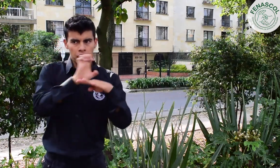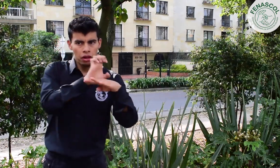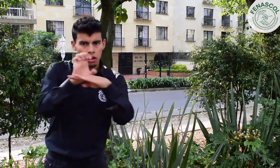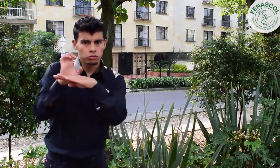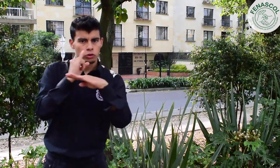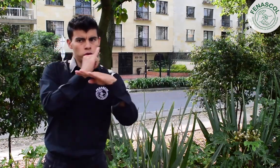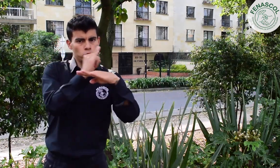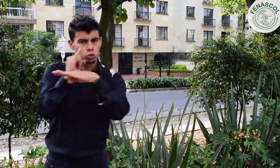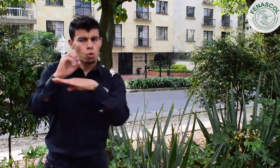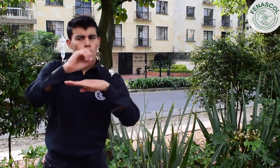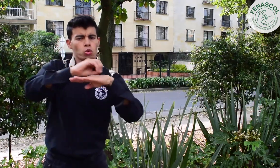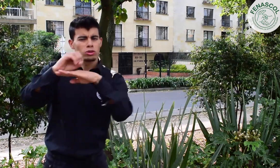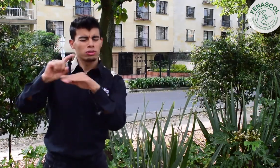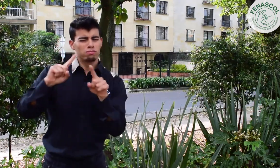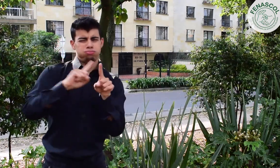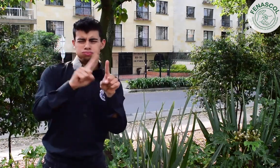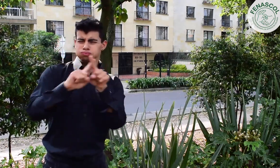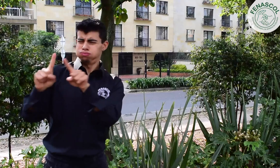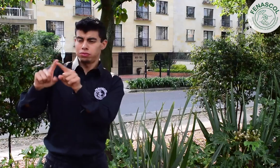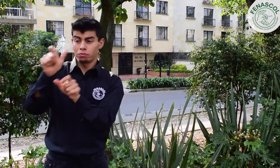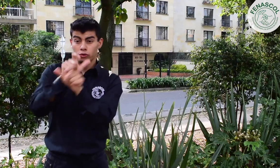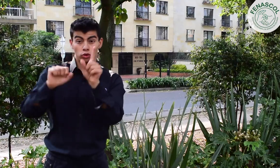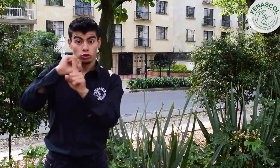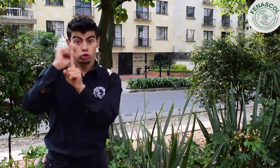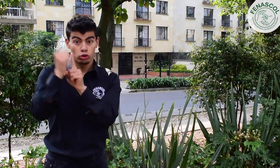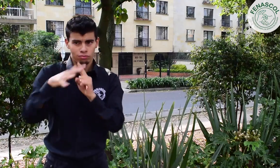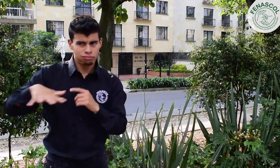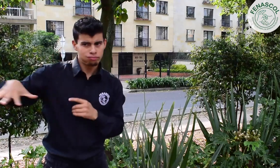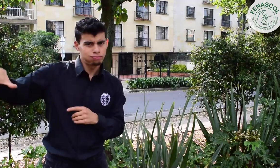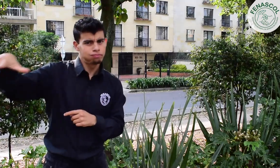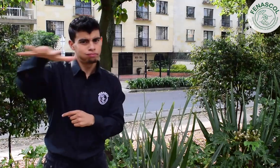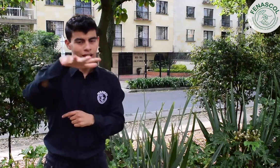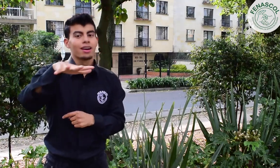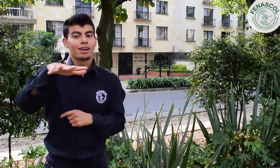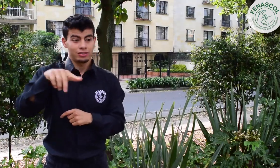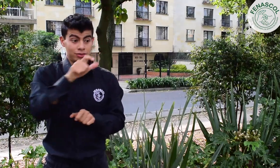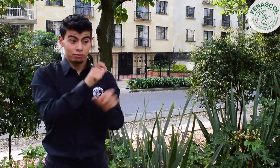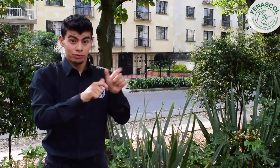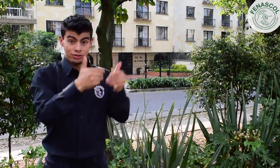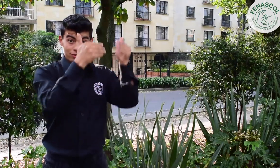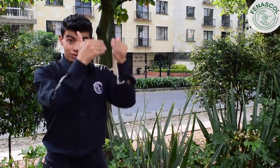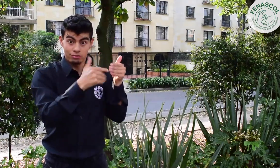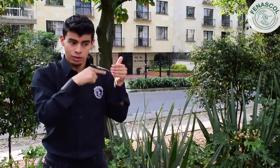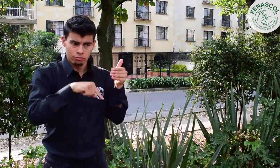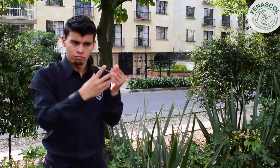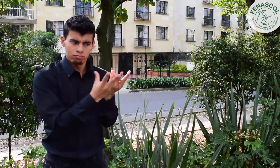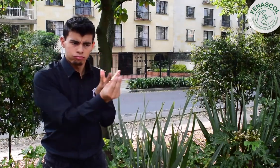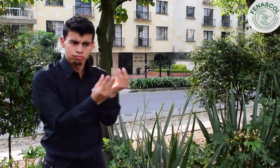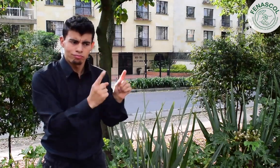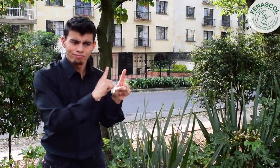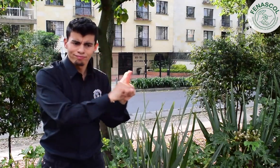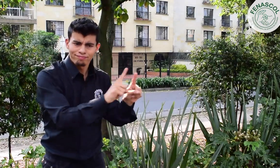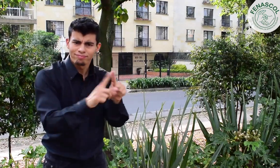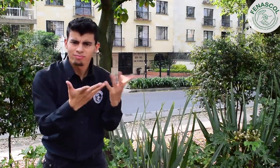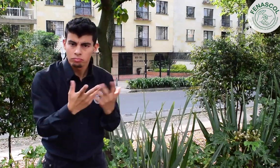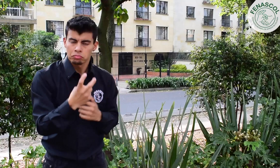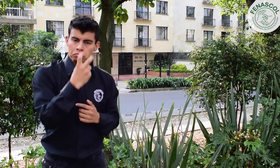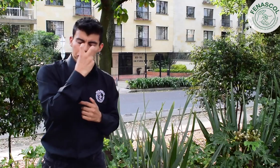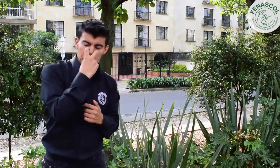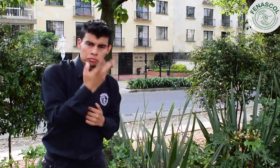privadas, instituciones, organizaciones y la sociedad en general, las personas con discapacidad, es decir, las personas con baja